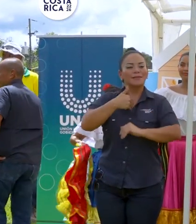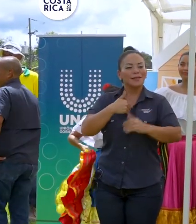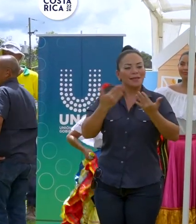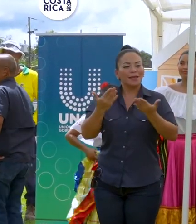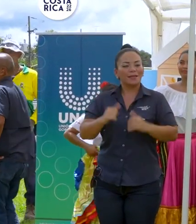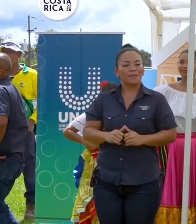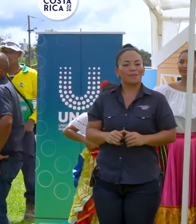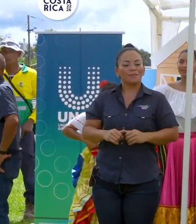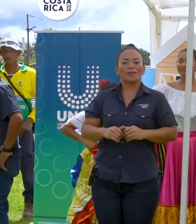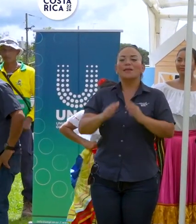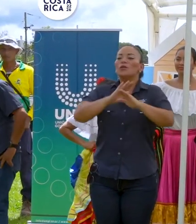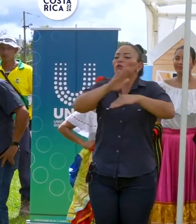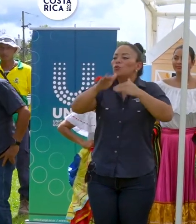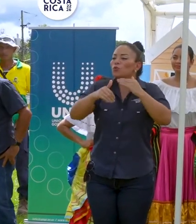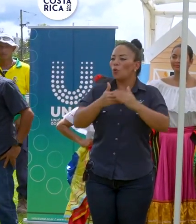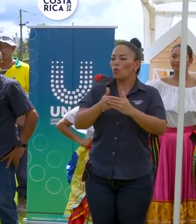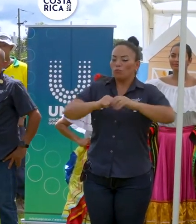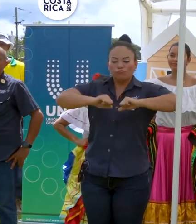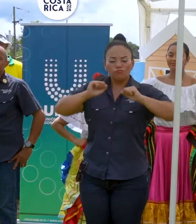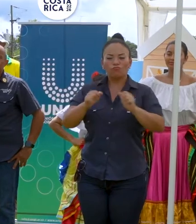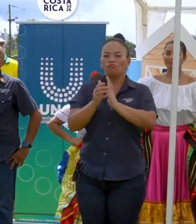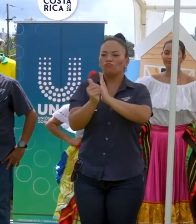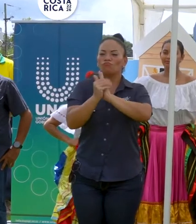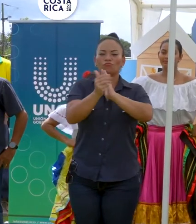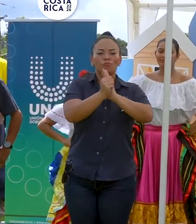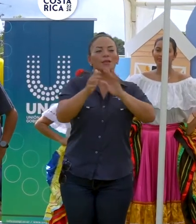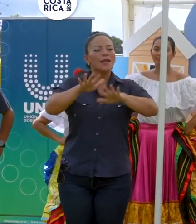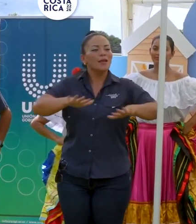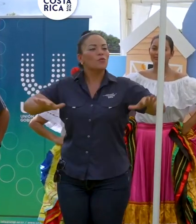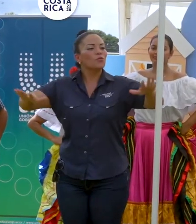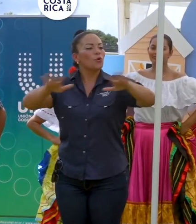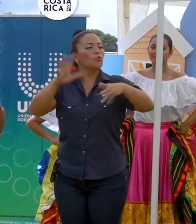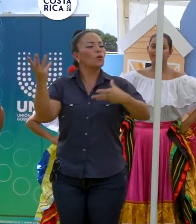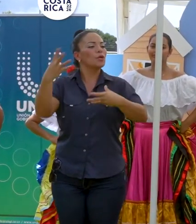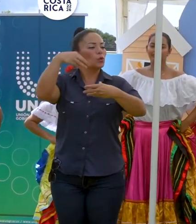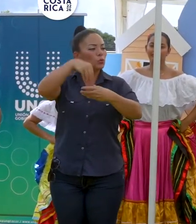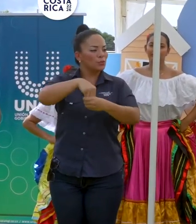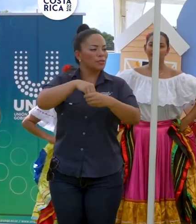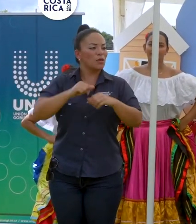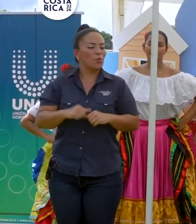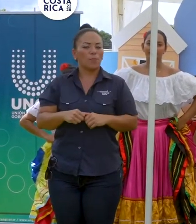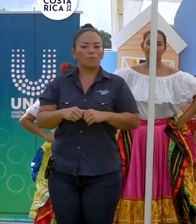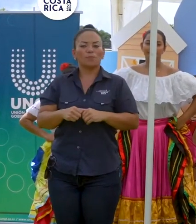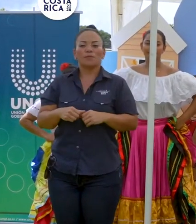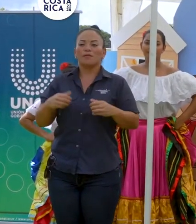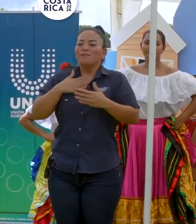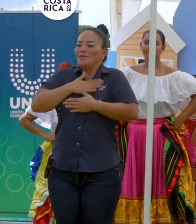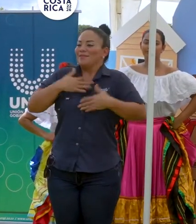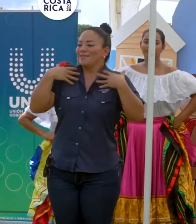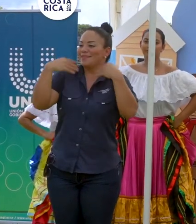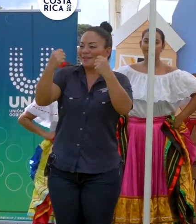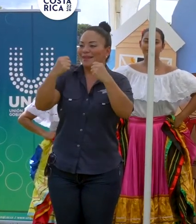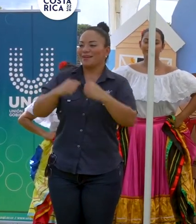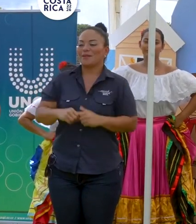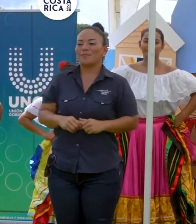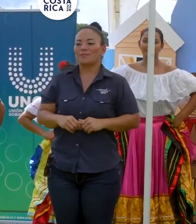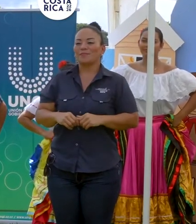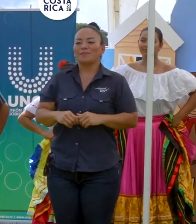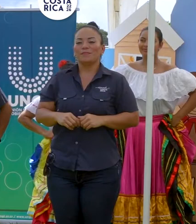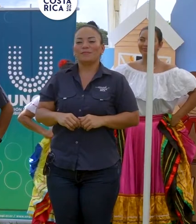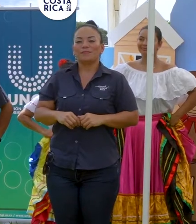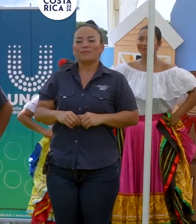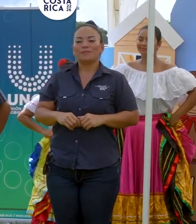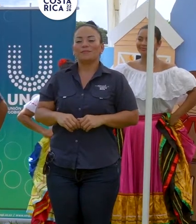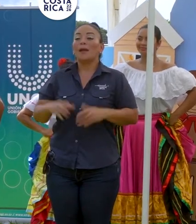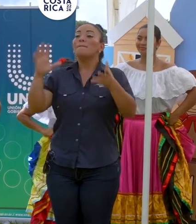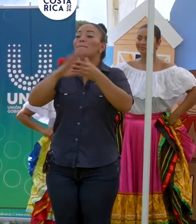y las destrezas en un entorno inclusivo de sana diversión. Me